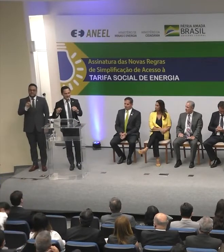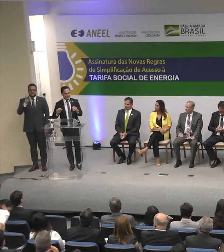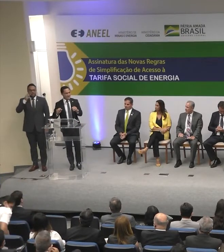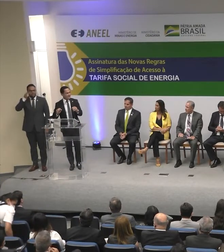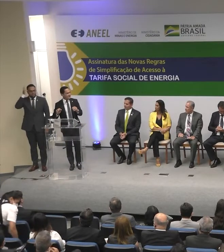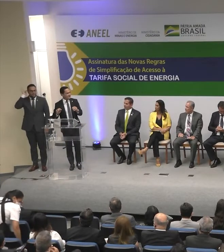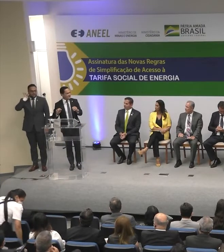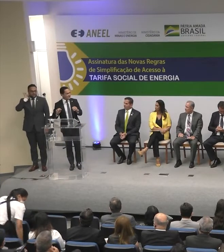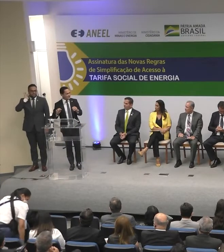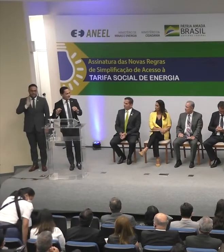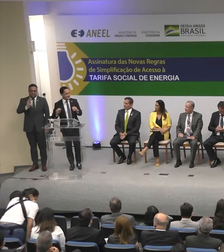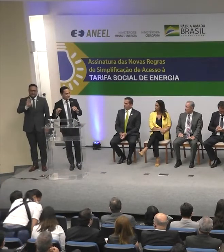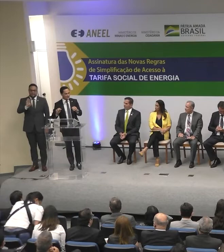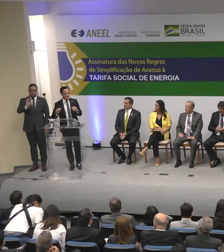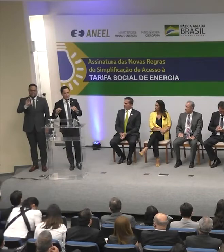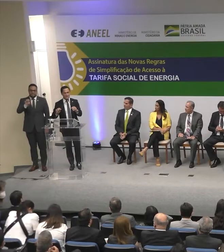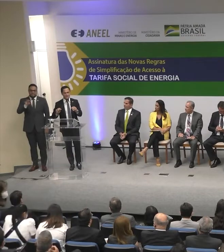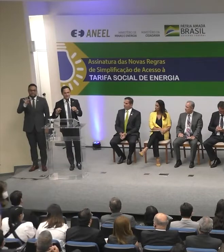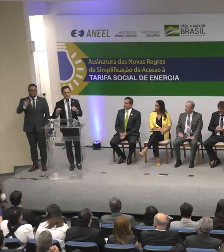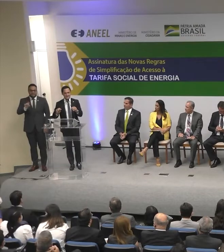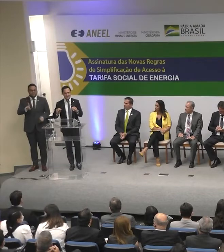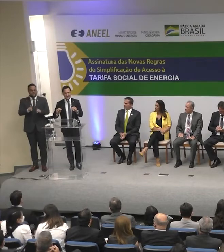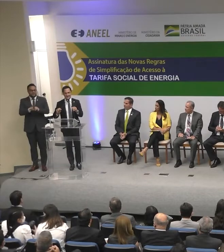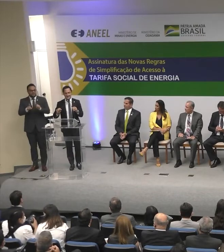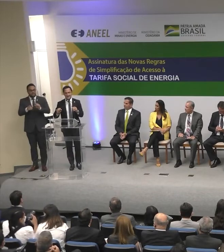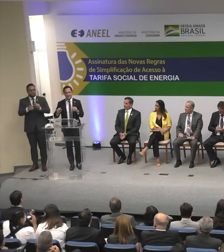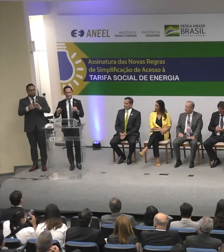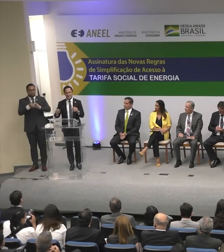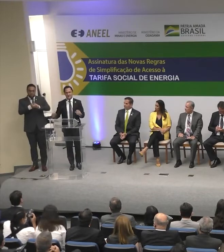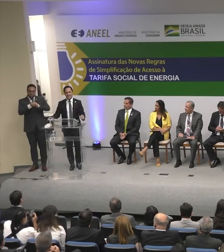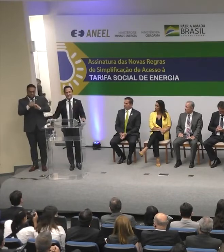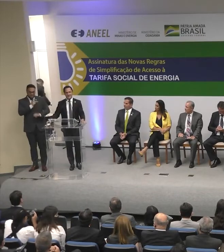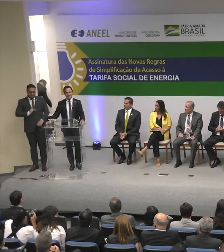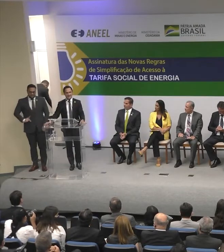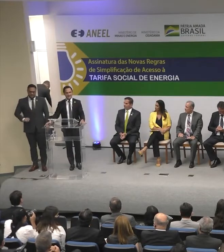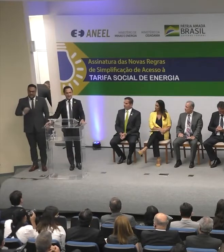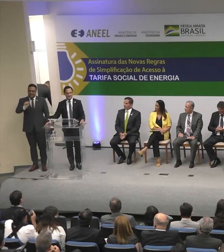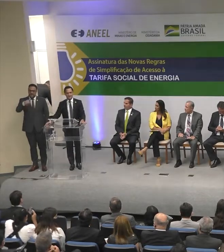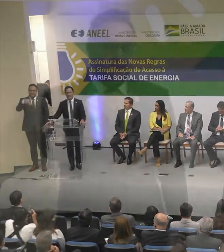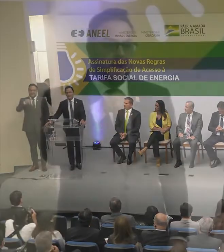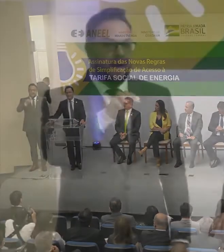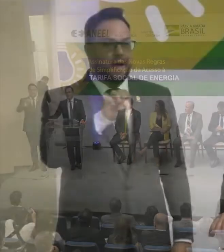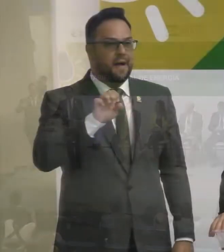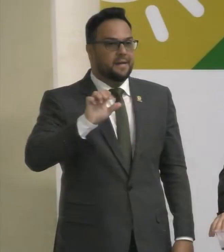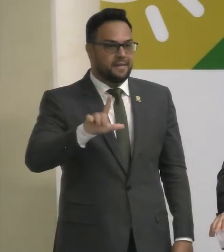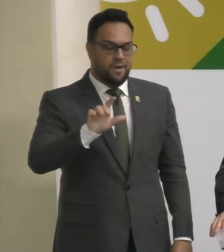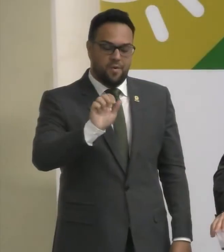Ministro Bento Também Ao nosso Presidente Danel André Pepitone